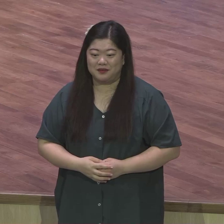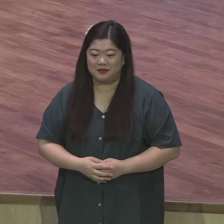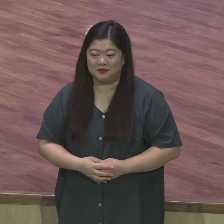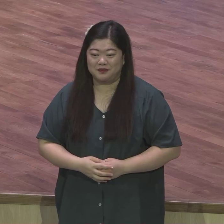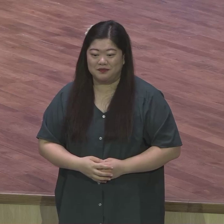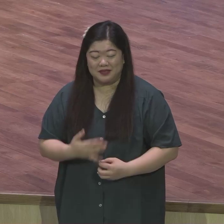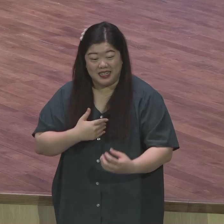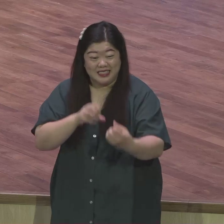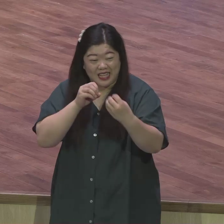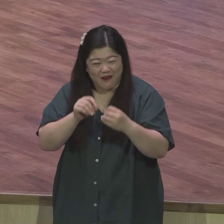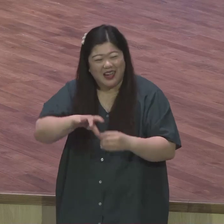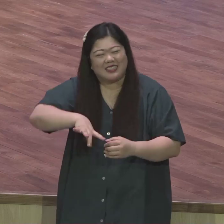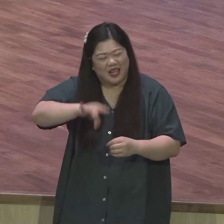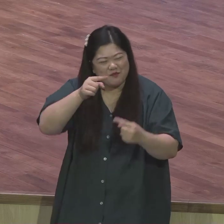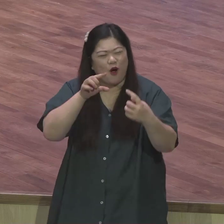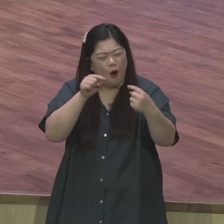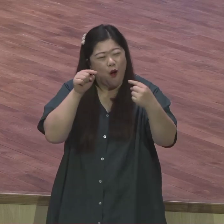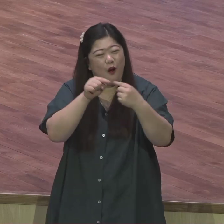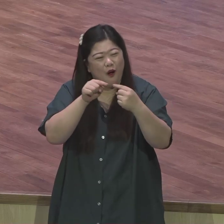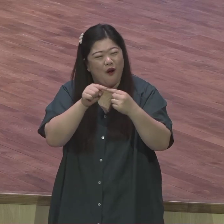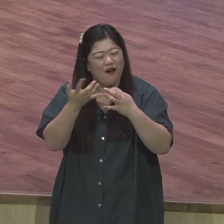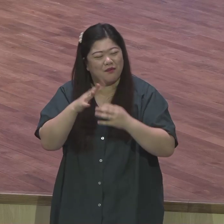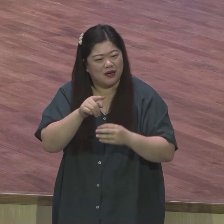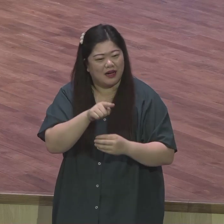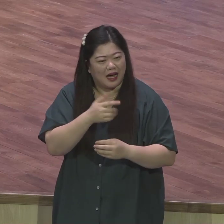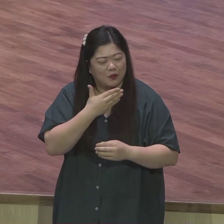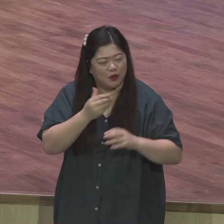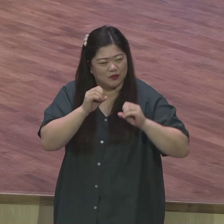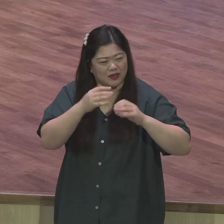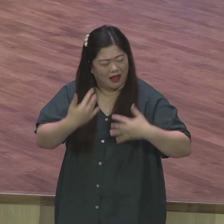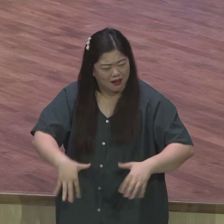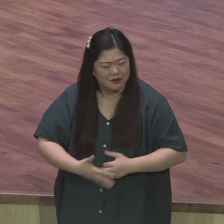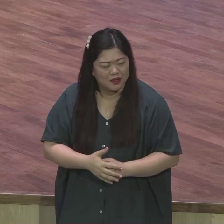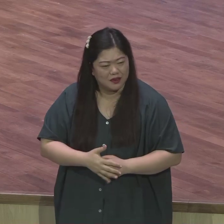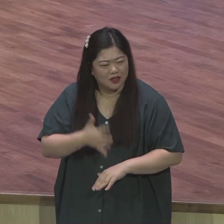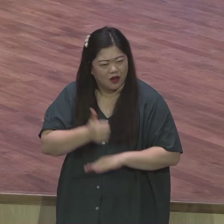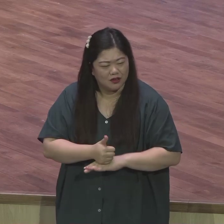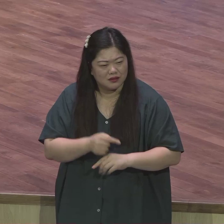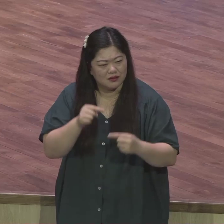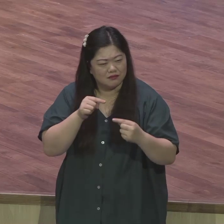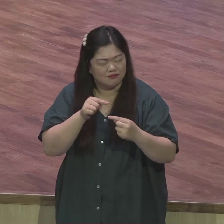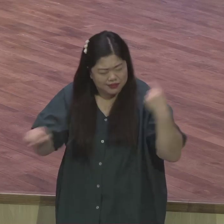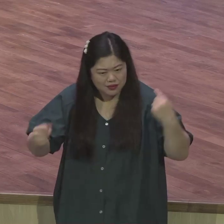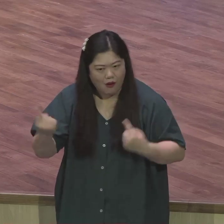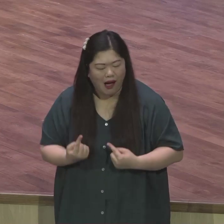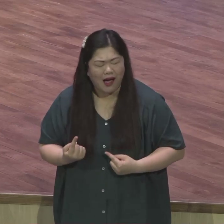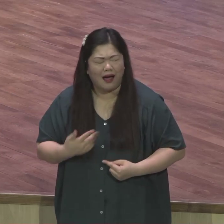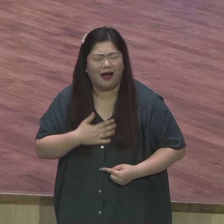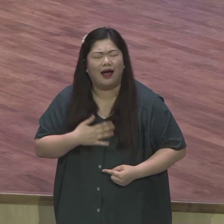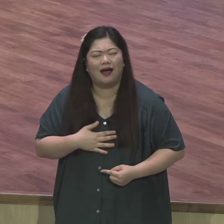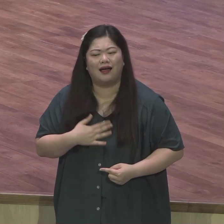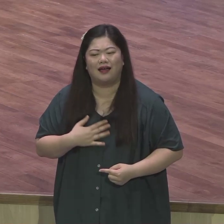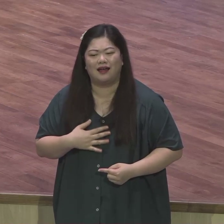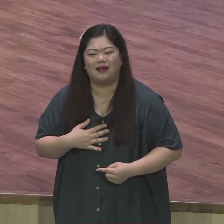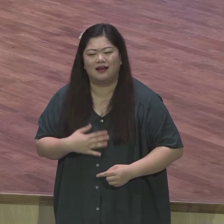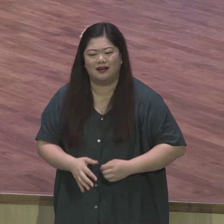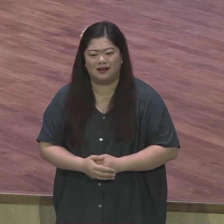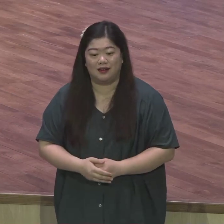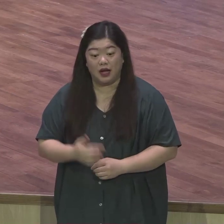언젠가 변질됩니다 언젠가 마귀신부름 합니다 틀림없습니다 저는 모테로 그걸 봐왔습니다